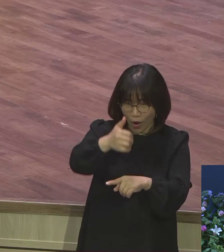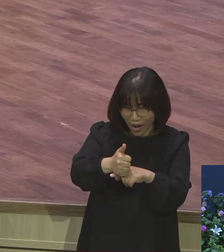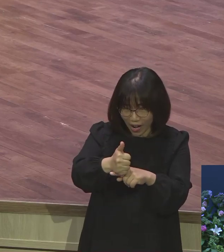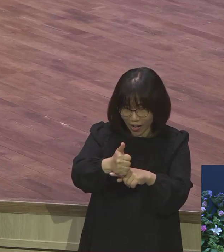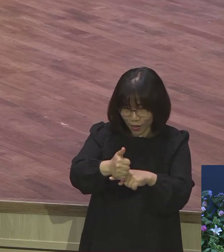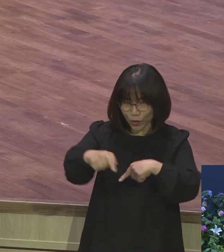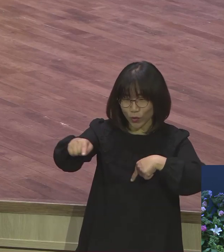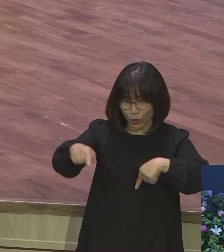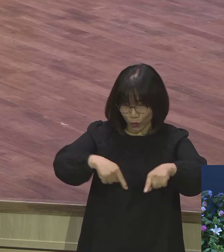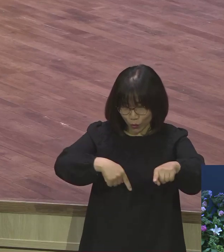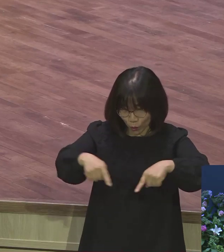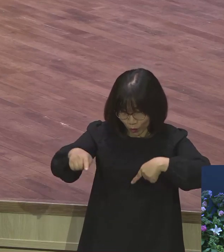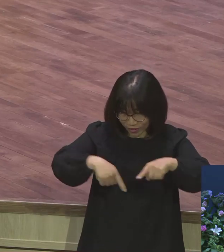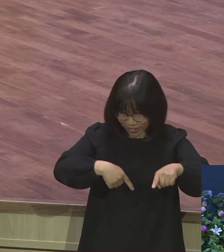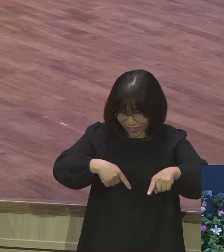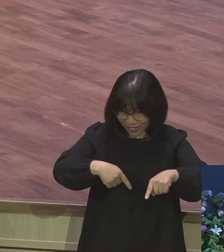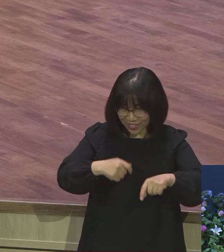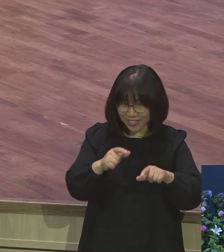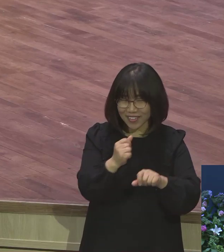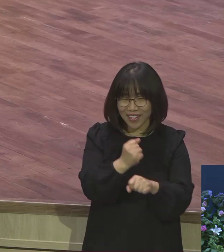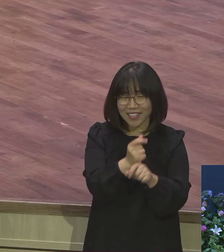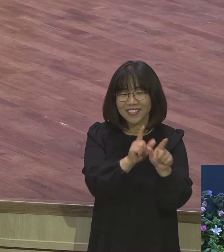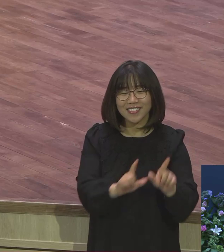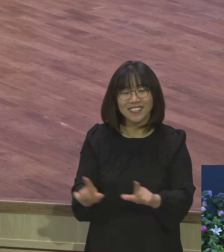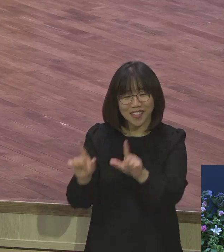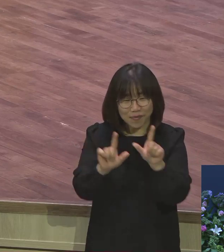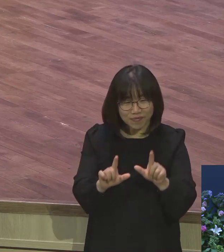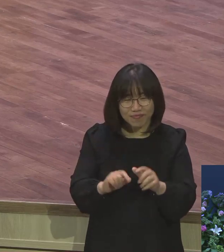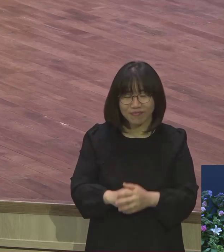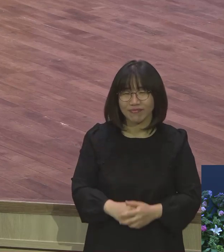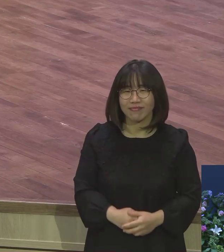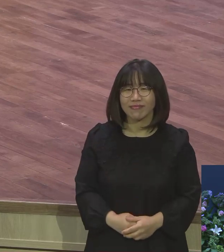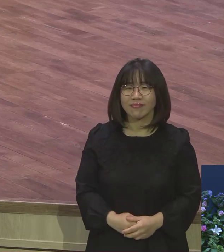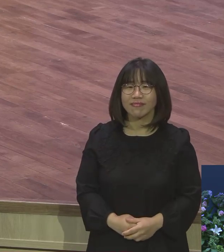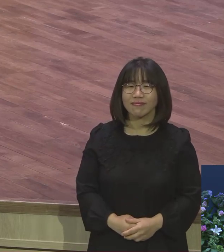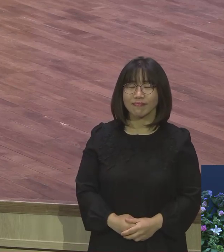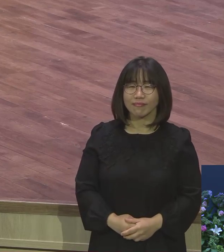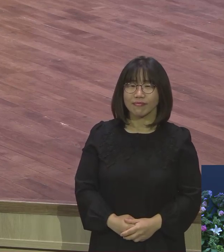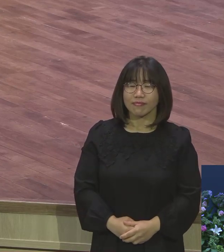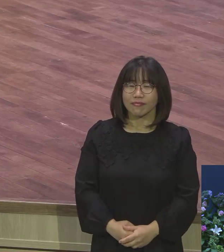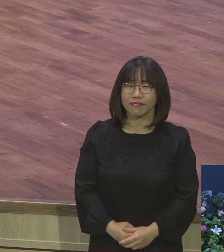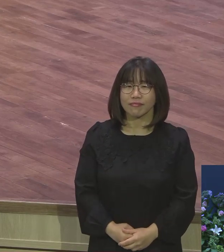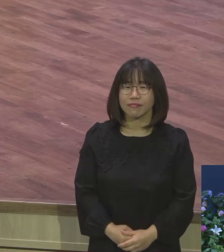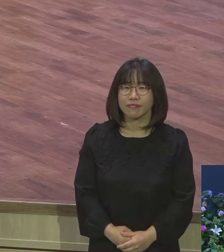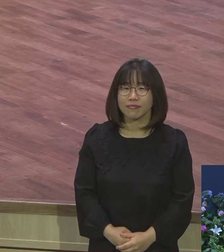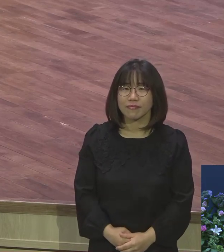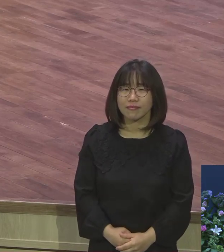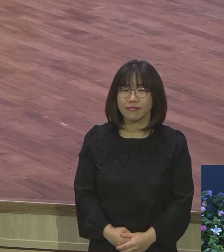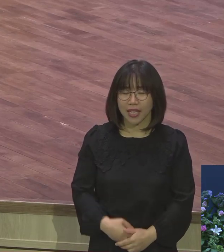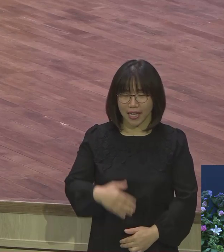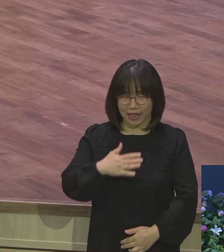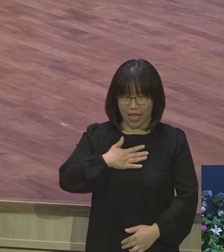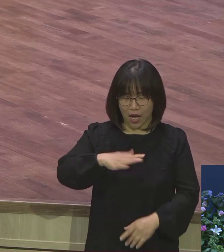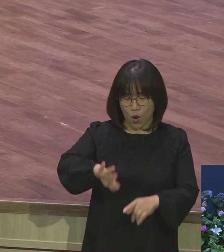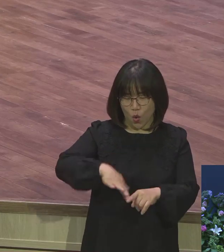주원분 하지 마세요. 저는 이번 한 주간 계속 매일 왕노릇하는 삶이다.